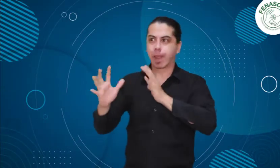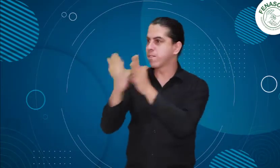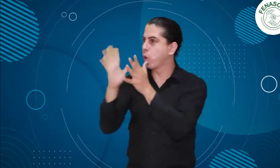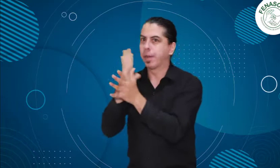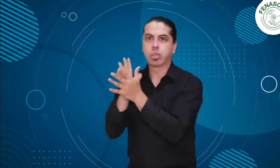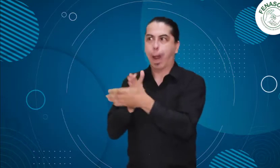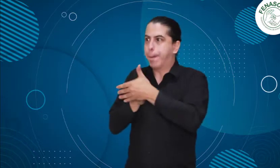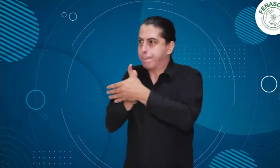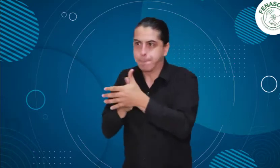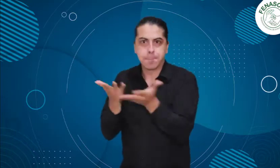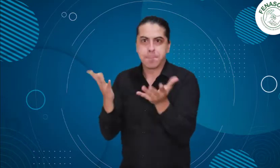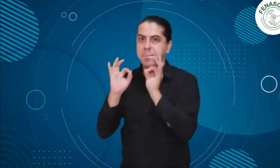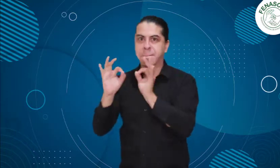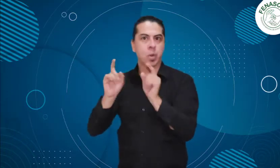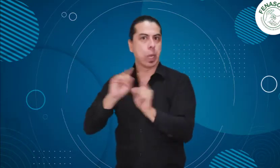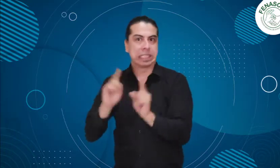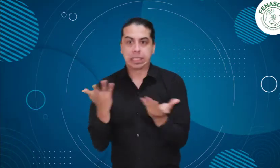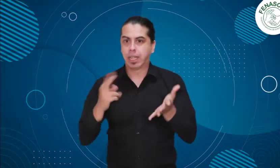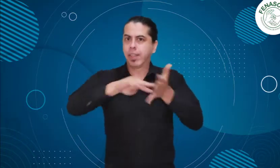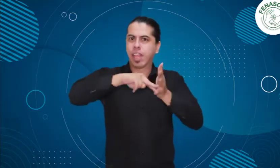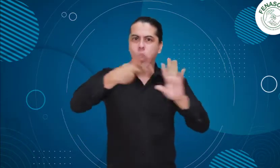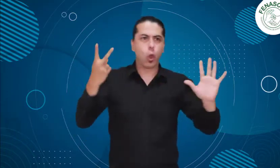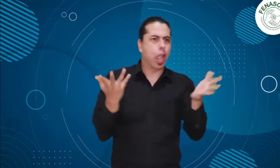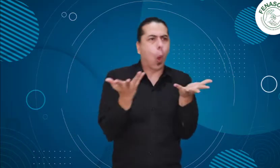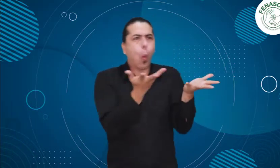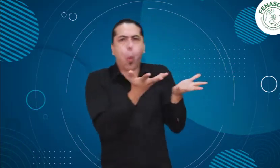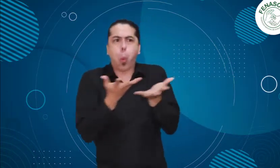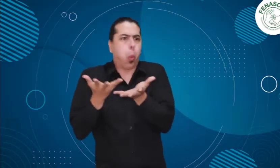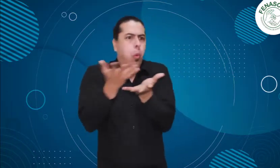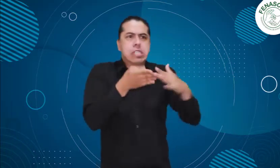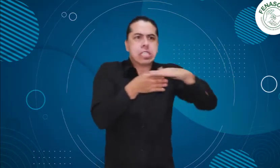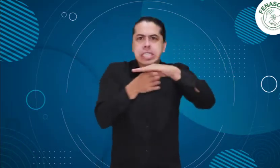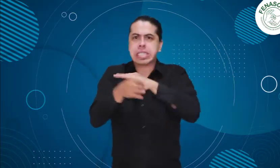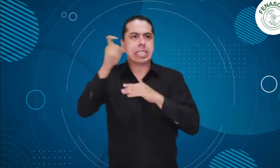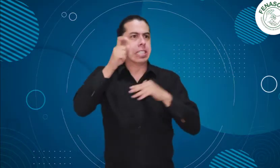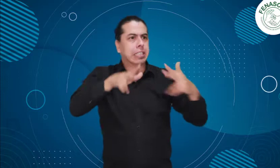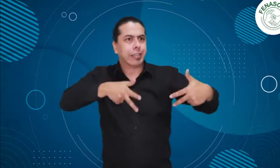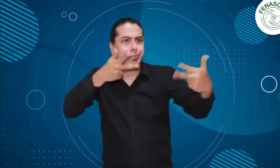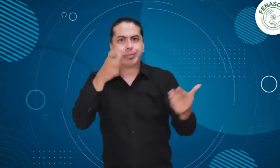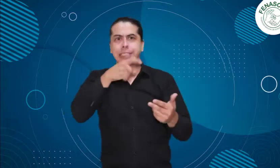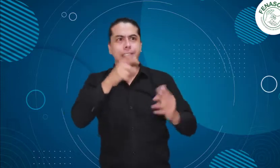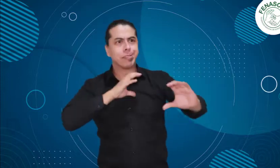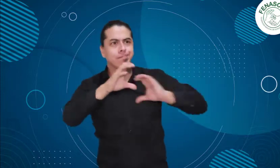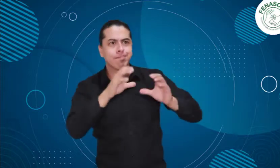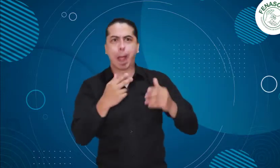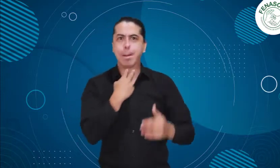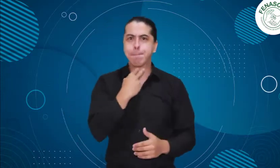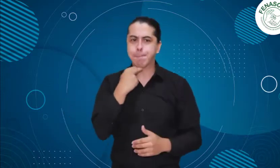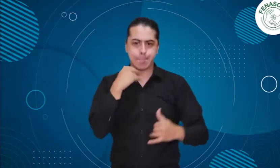información, a las TIC o a los servicios que presta el Estado a los ciudadanos. En este espacio